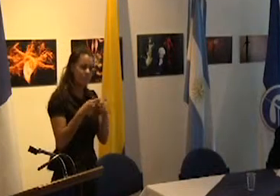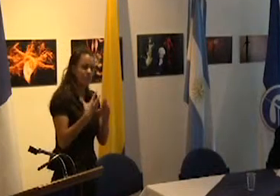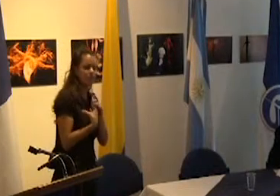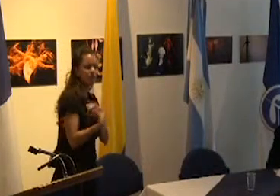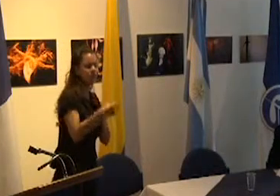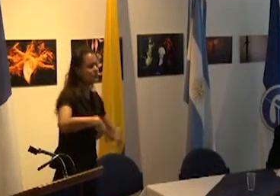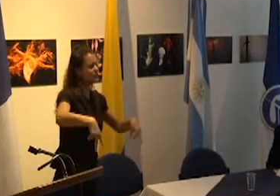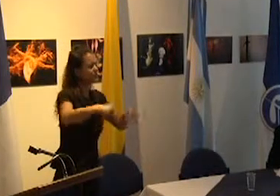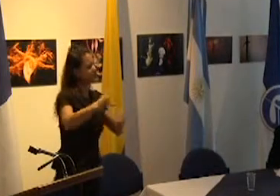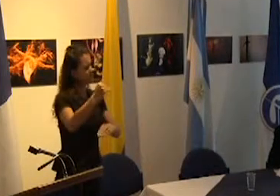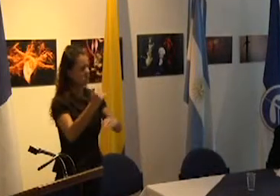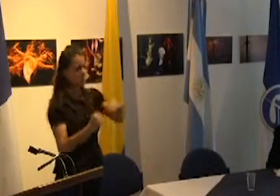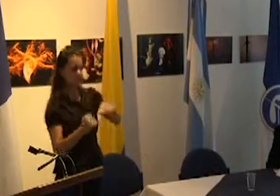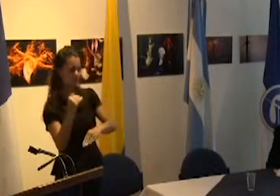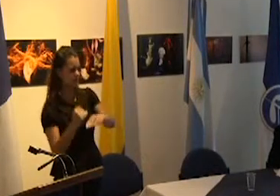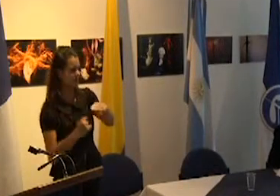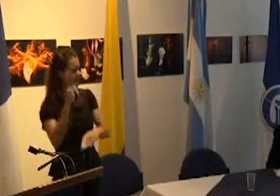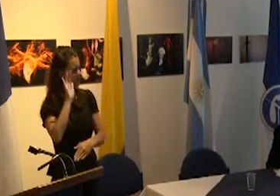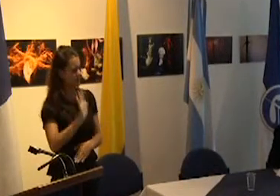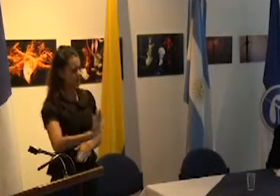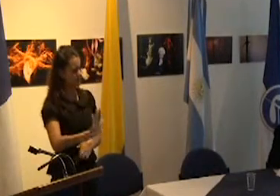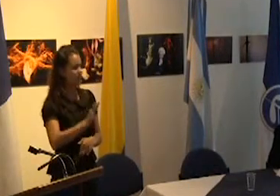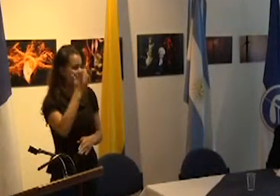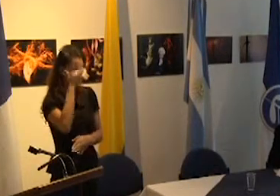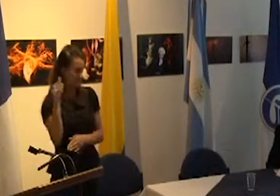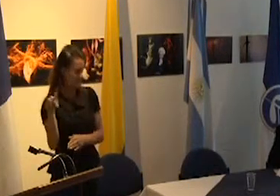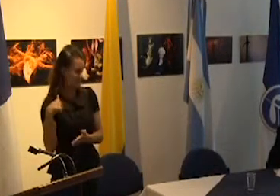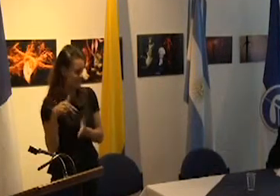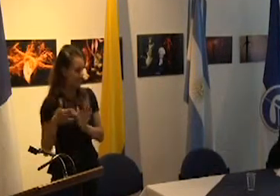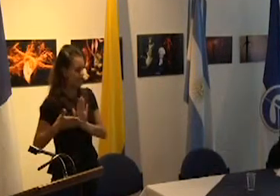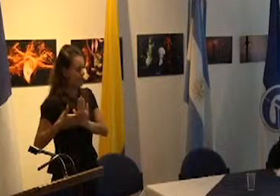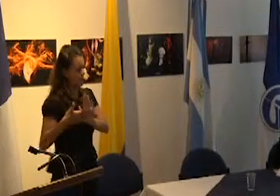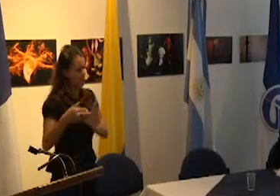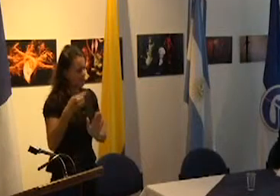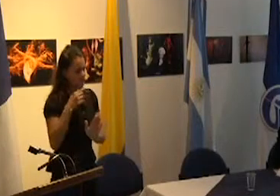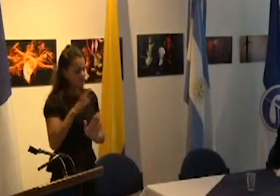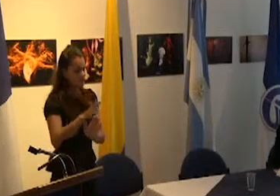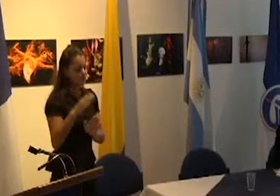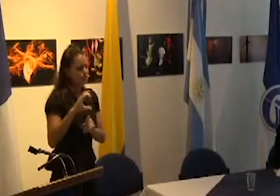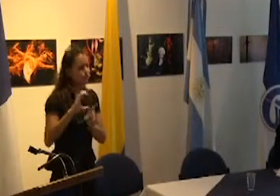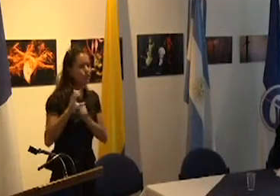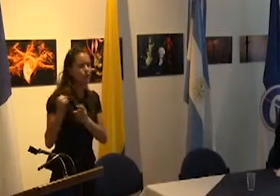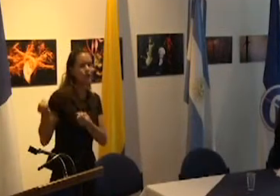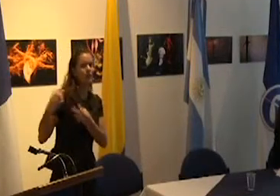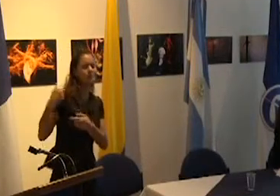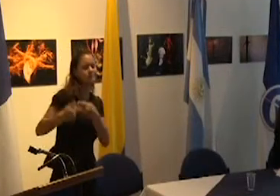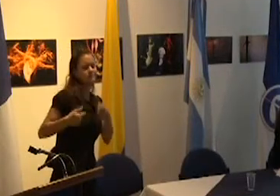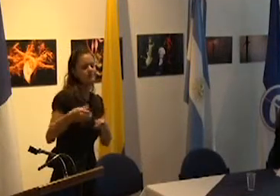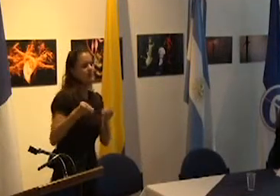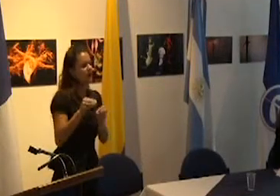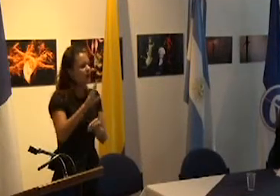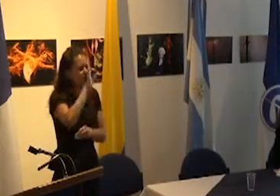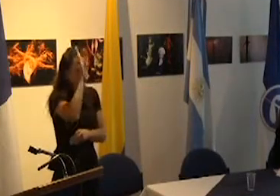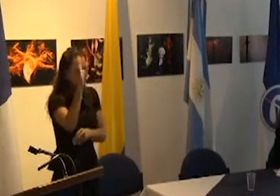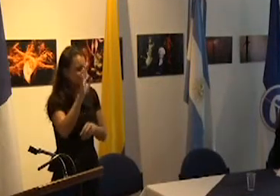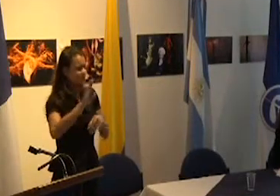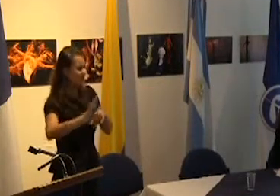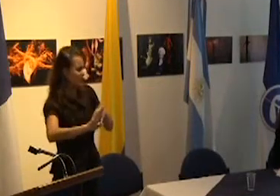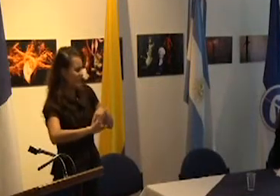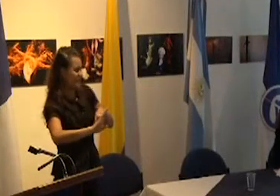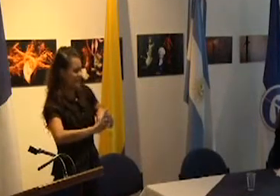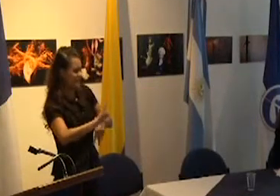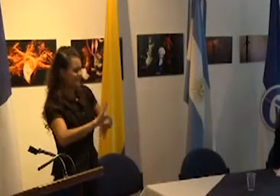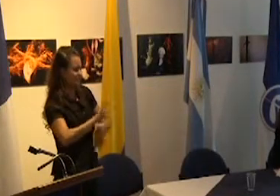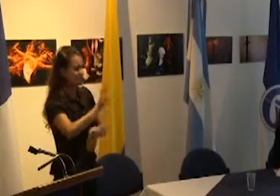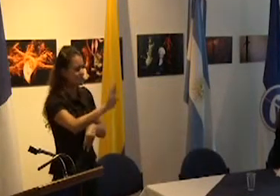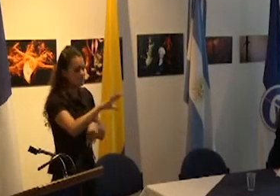social ya que argumenta Bourdieu el capital cultural y el hábitus de los sectores populares